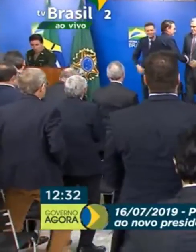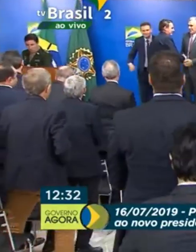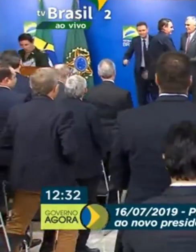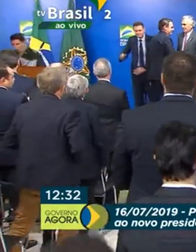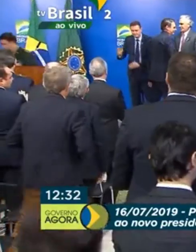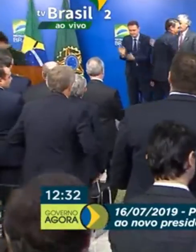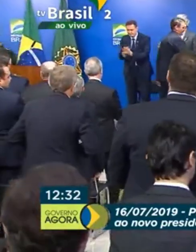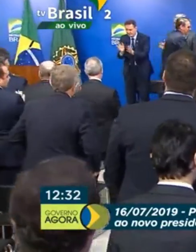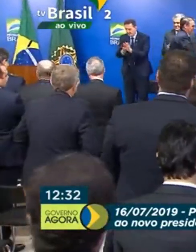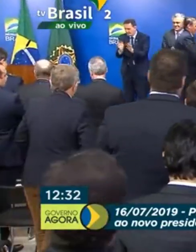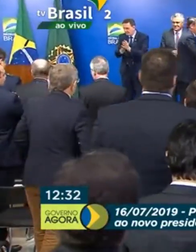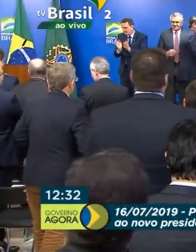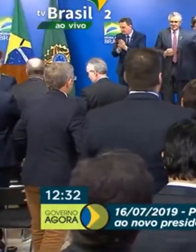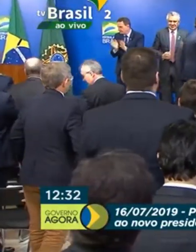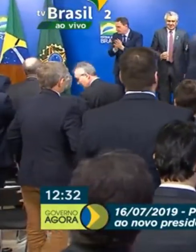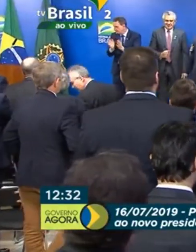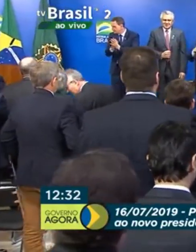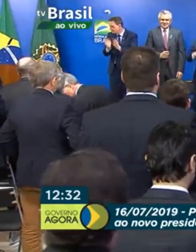Aplausos